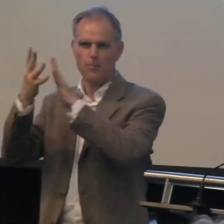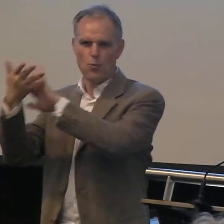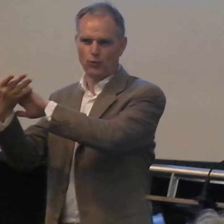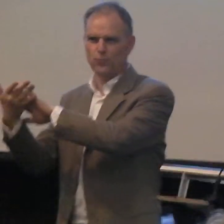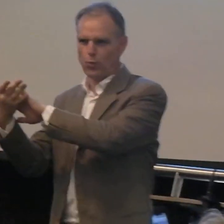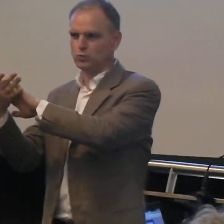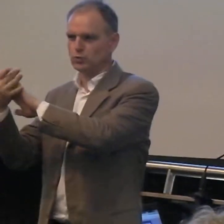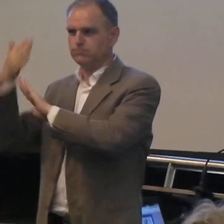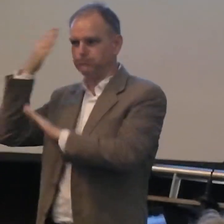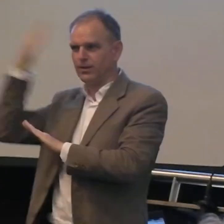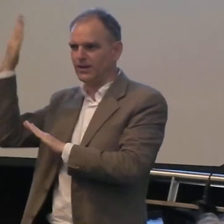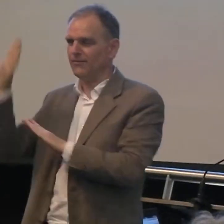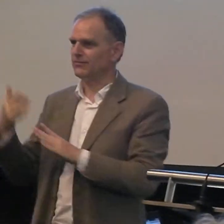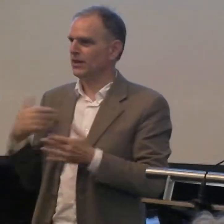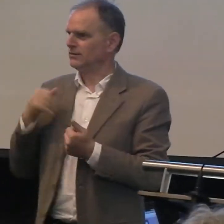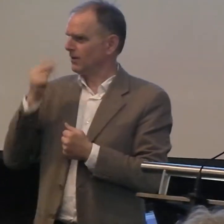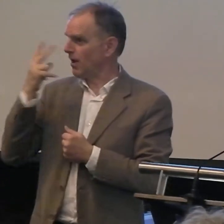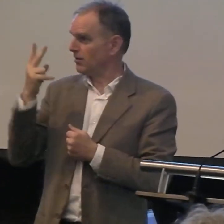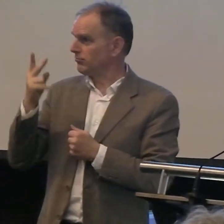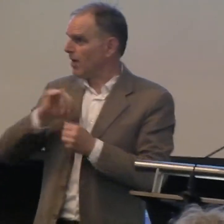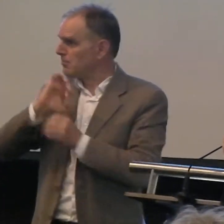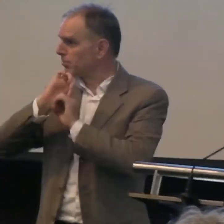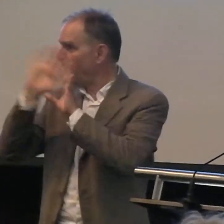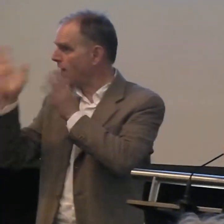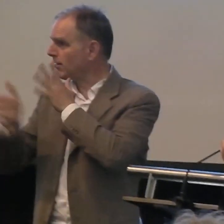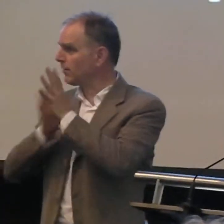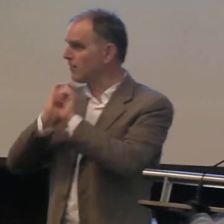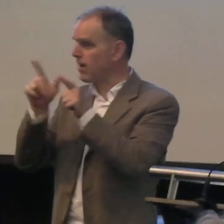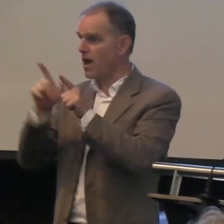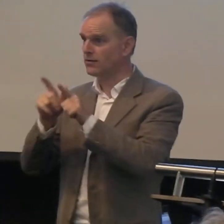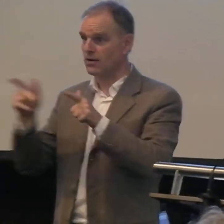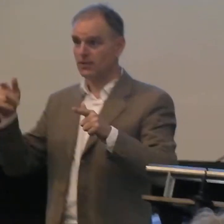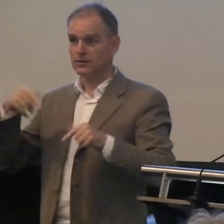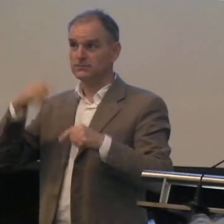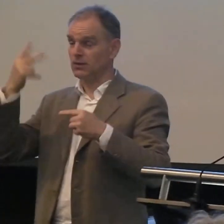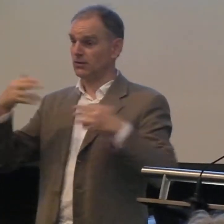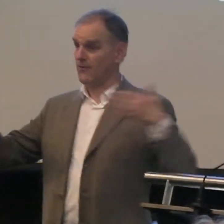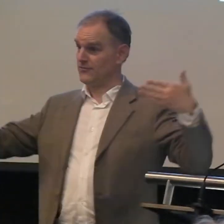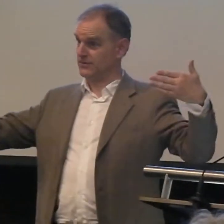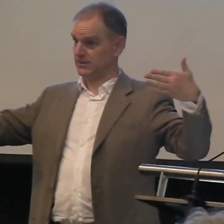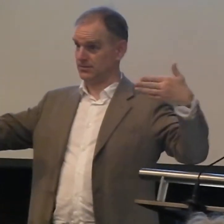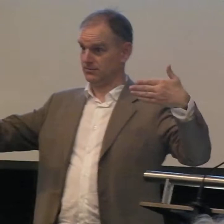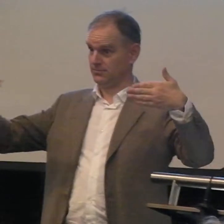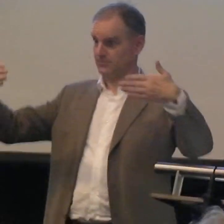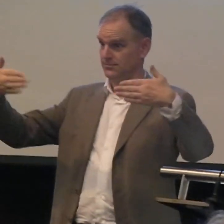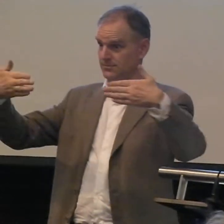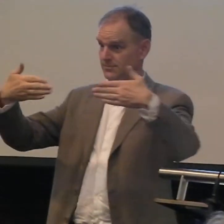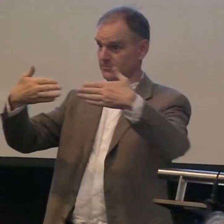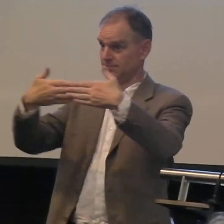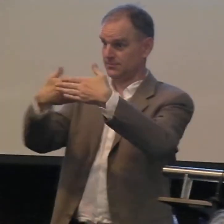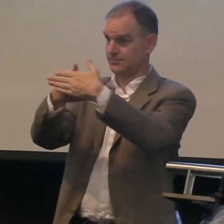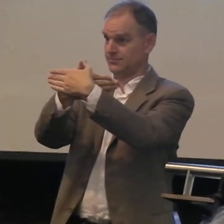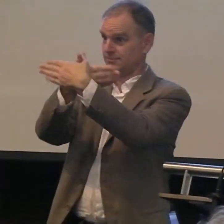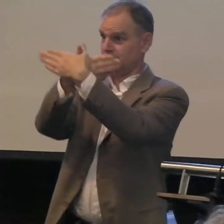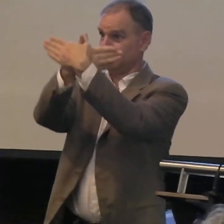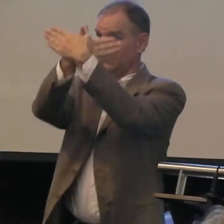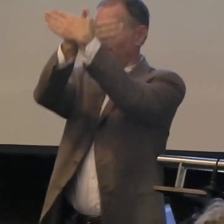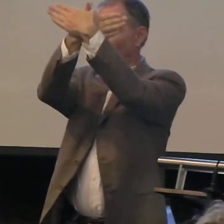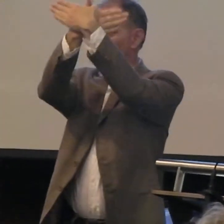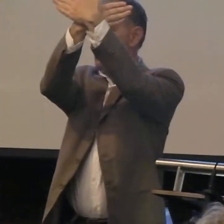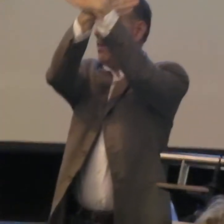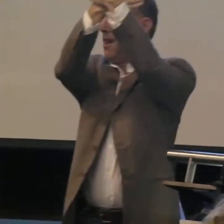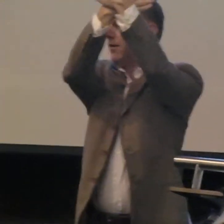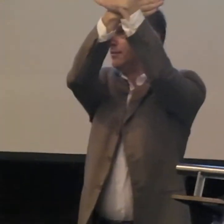metamorfose maakt. Daar staat hij bekend om. En het is prachtig met gebarentaal, bijvoorbeeld zoogbare